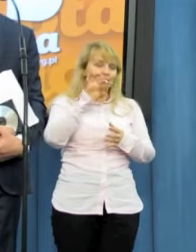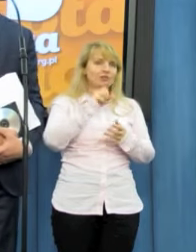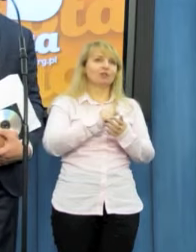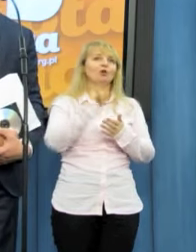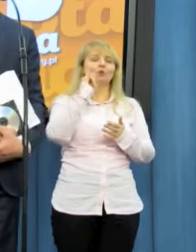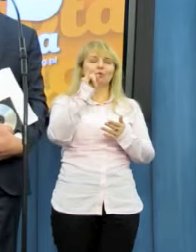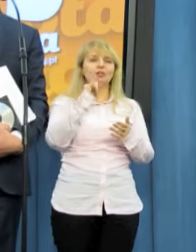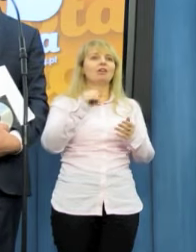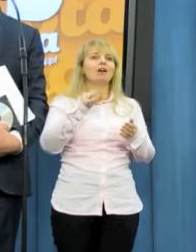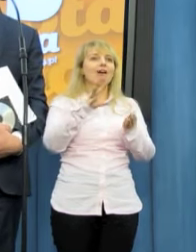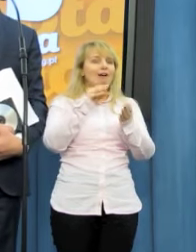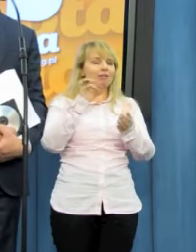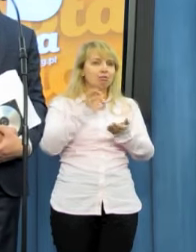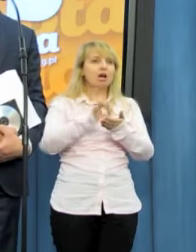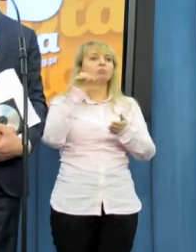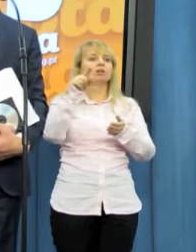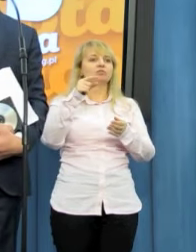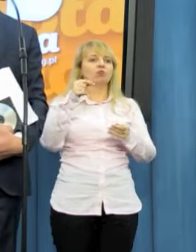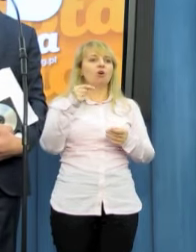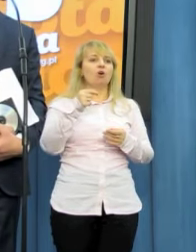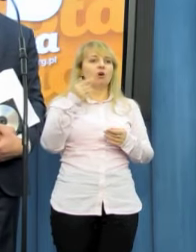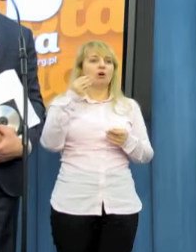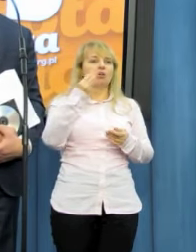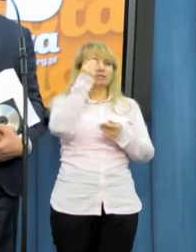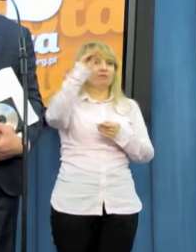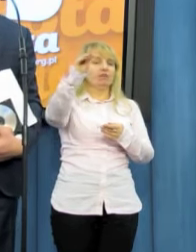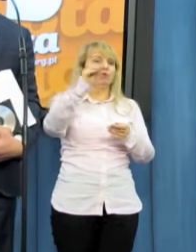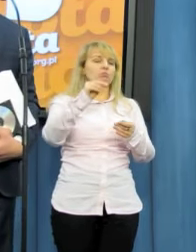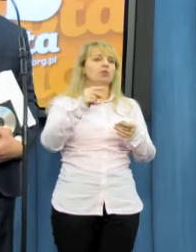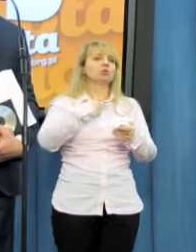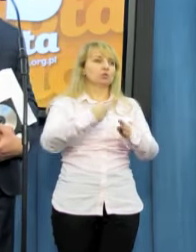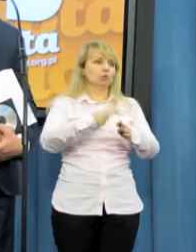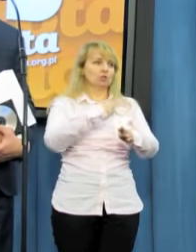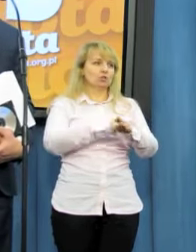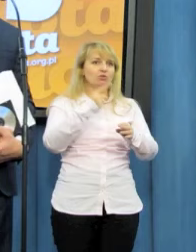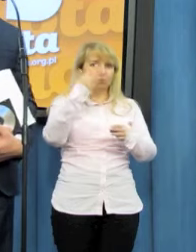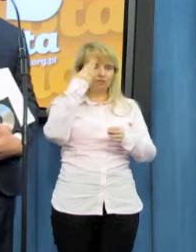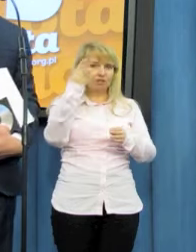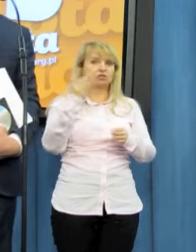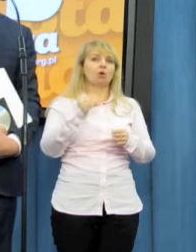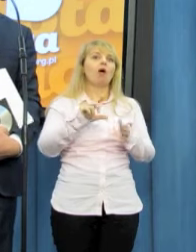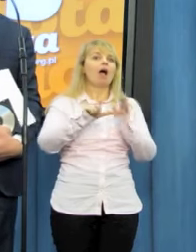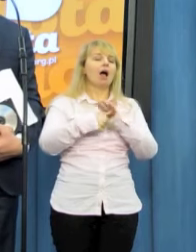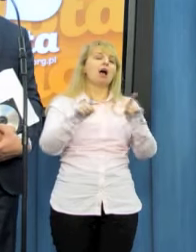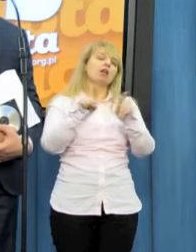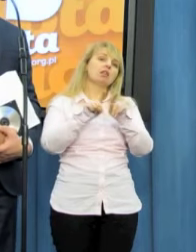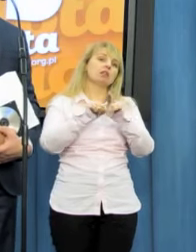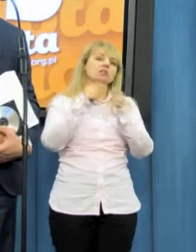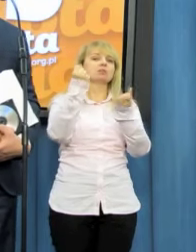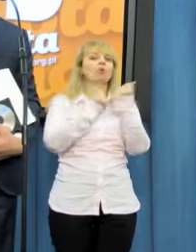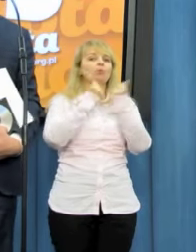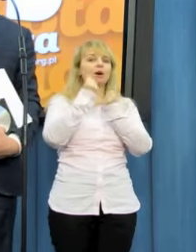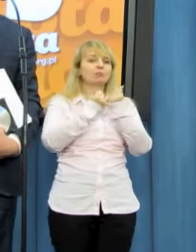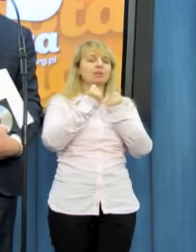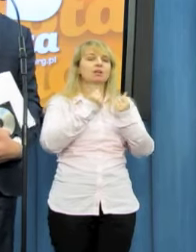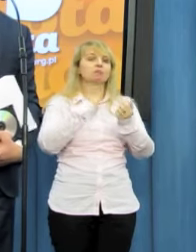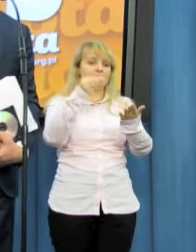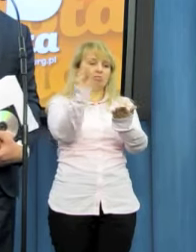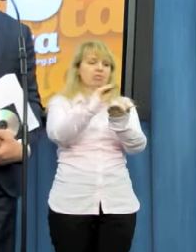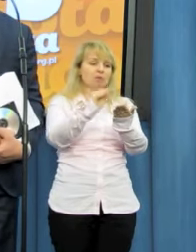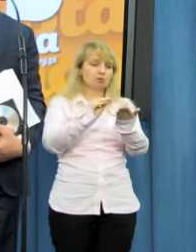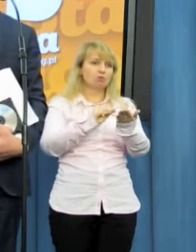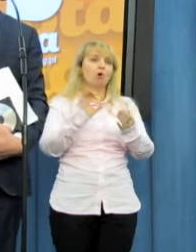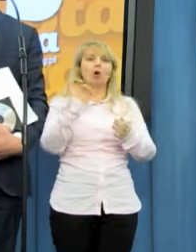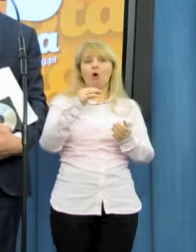i przyjęli to zawiadomienie z urzędu, ale oczywiście w formie również papierowej takie zawiadomienie o